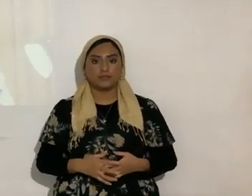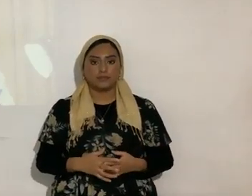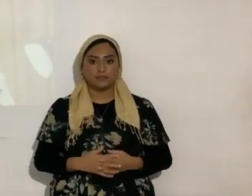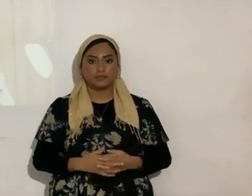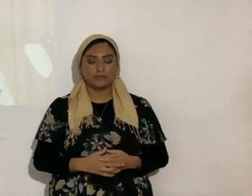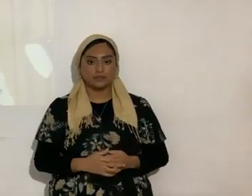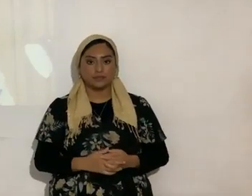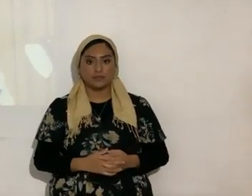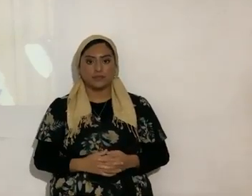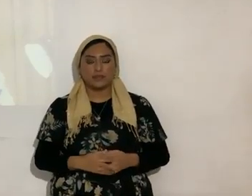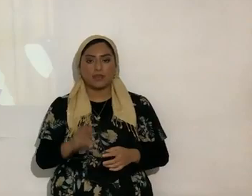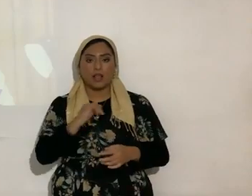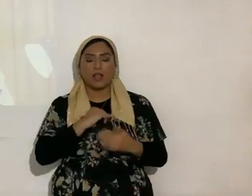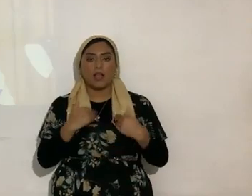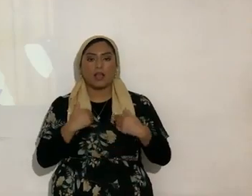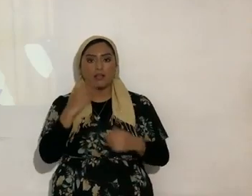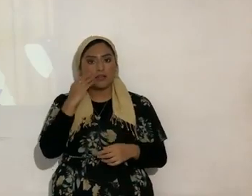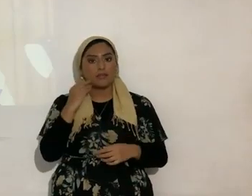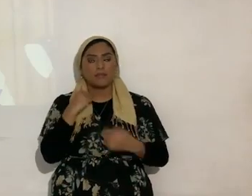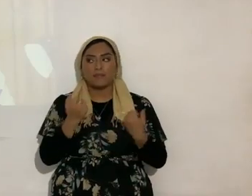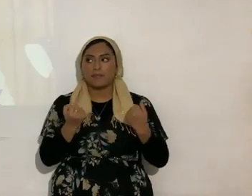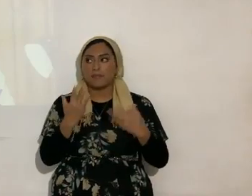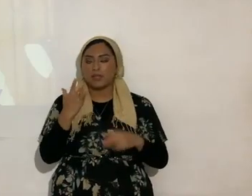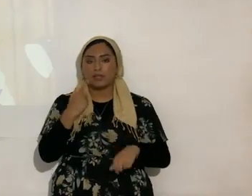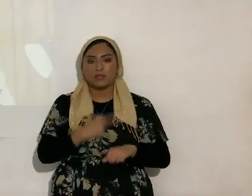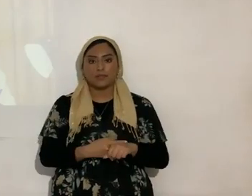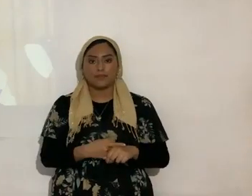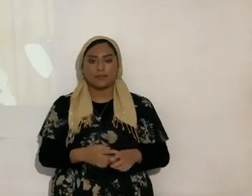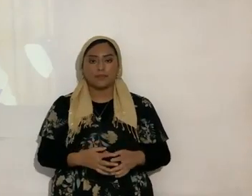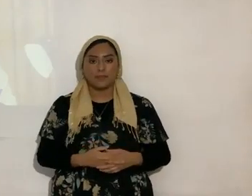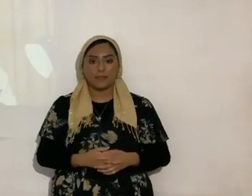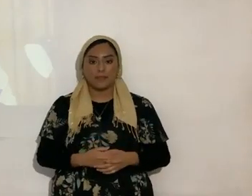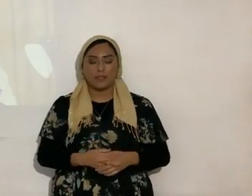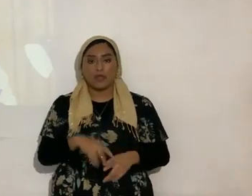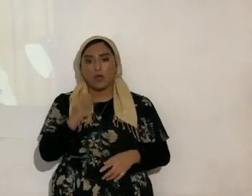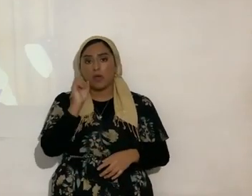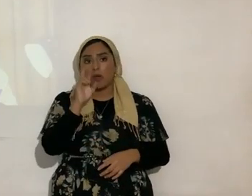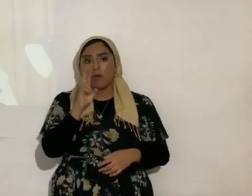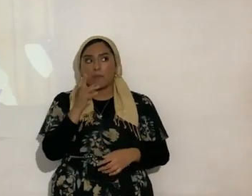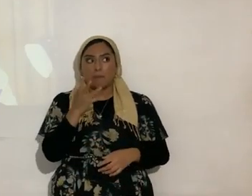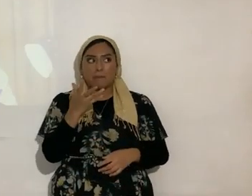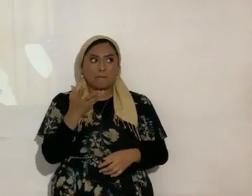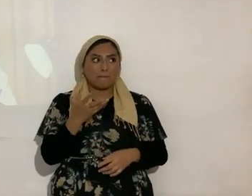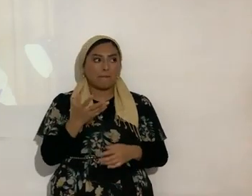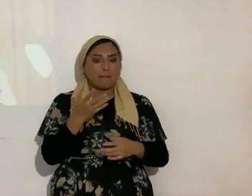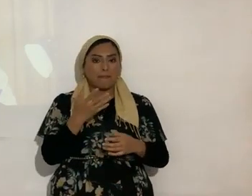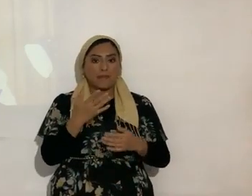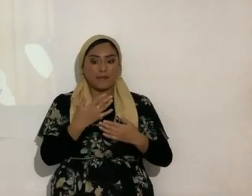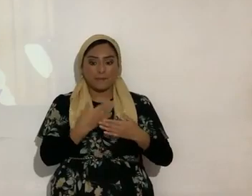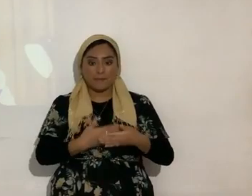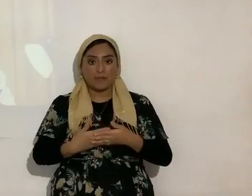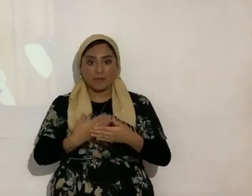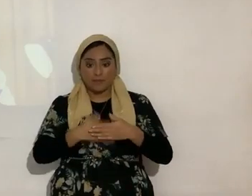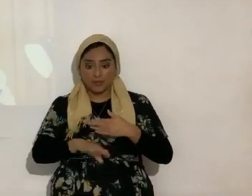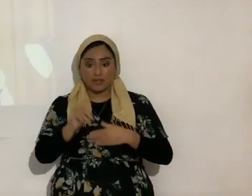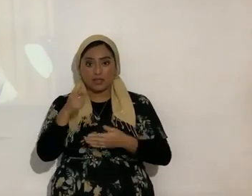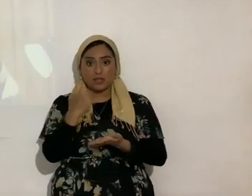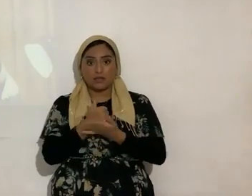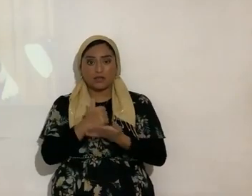lo he vivido muchas veces o que se dio a luz a su bebé necesita ayuda rápido